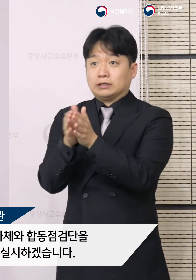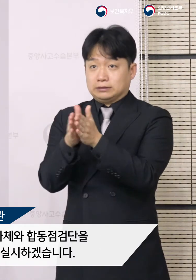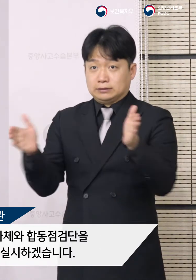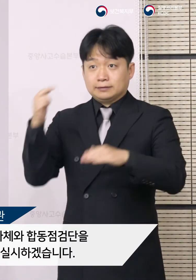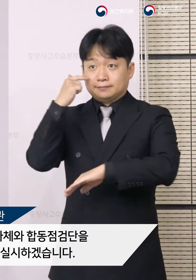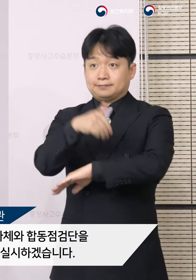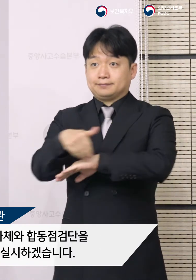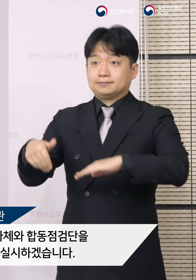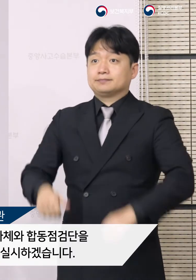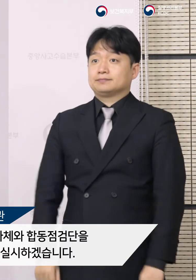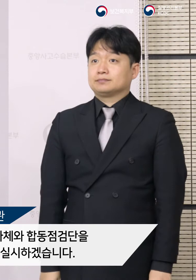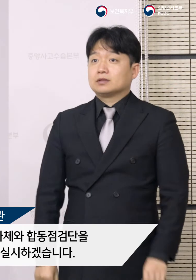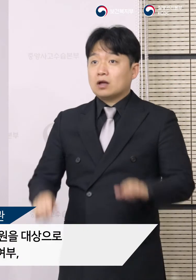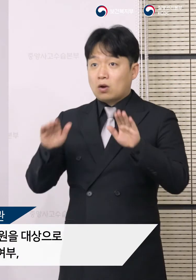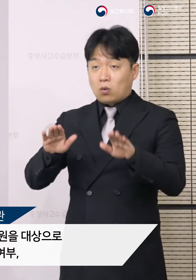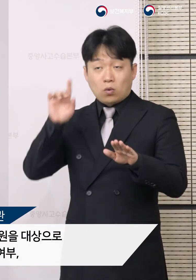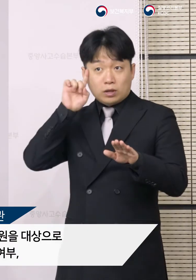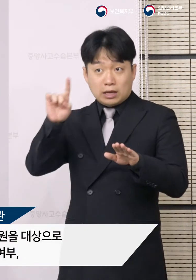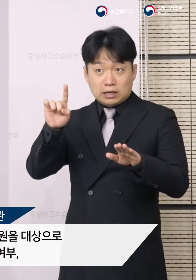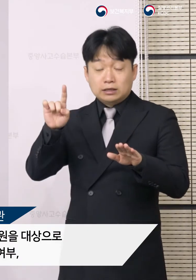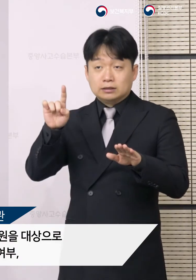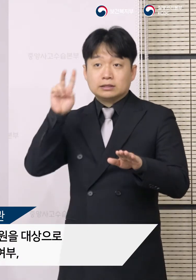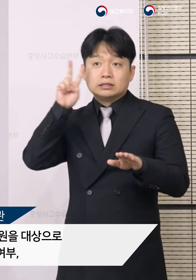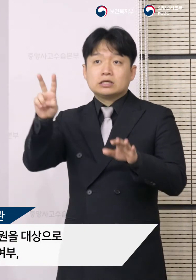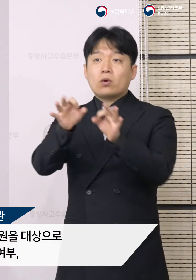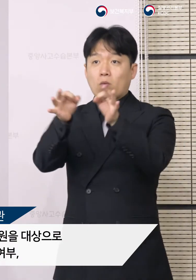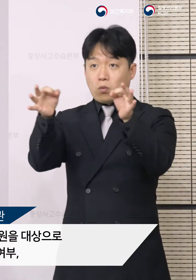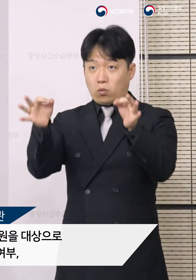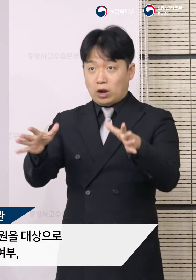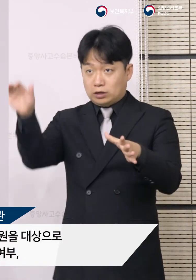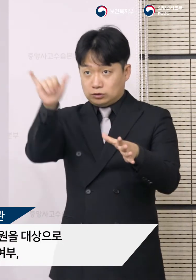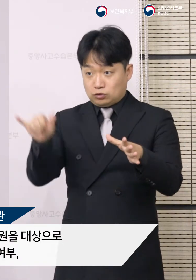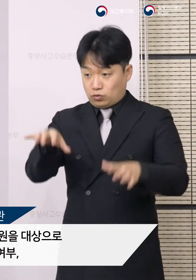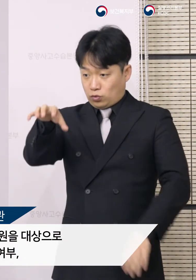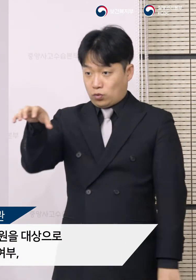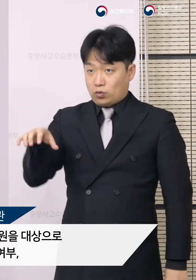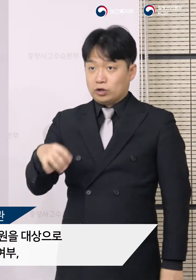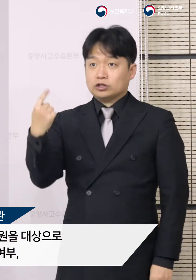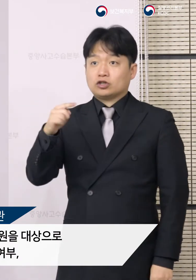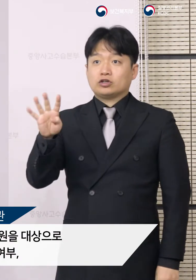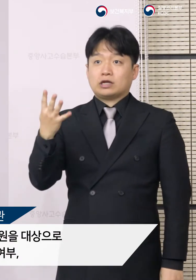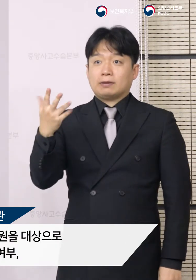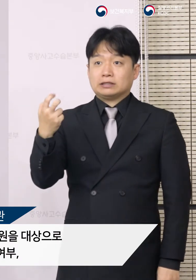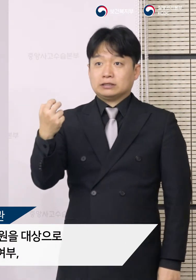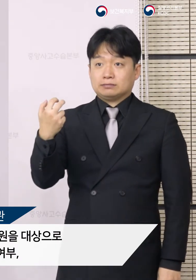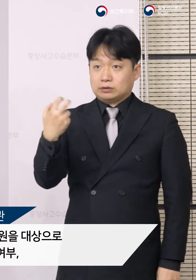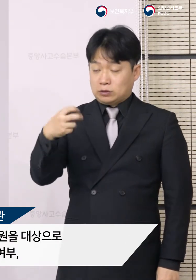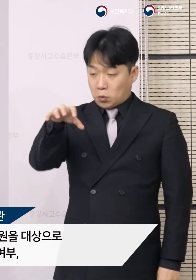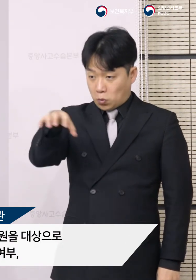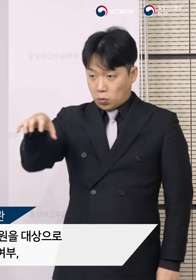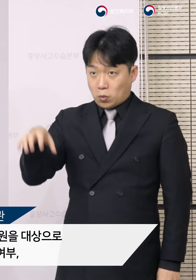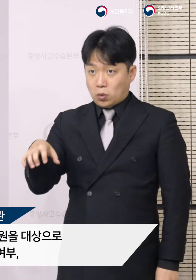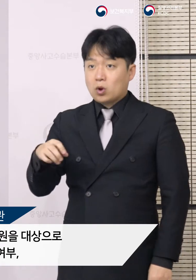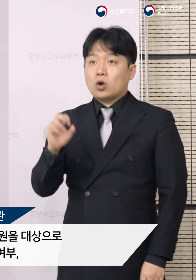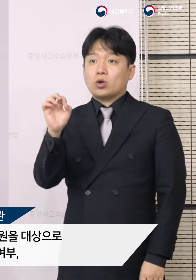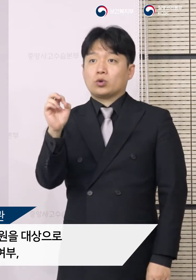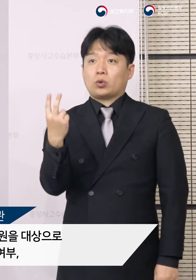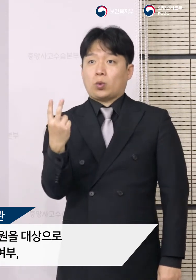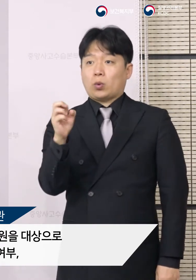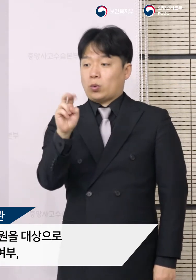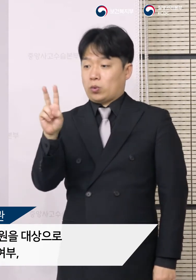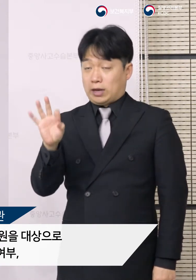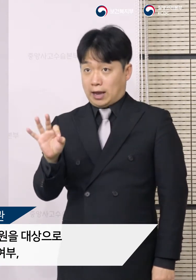등도 실시하겠습니다. 오늘과 내일 이틀 동안 전국의 1470여 개 요양병원을 대상으로